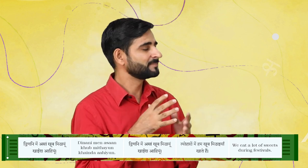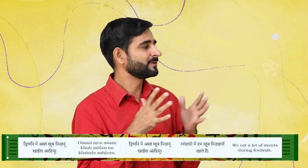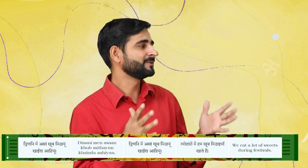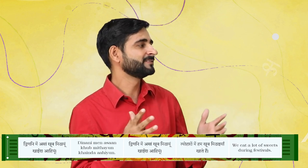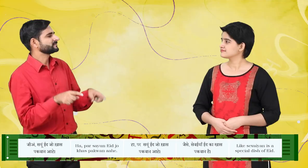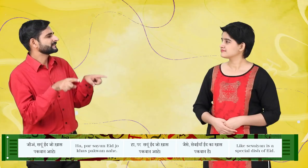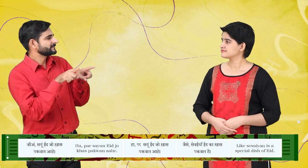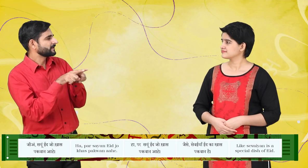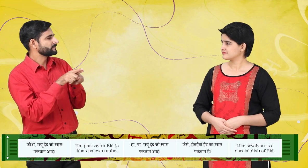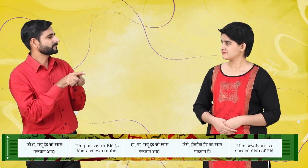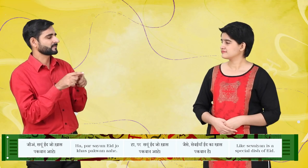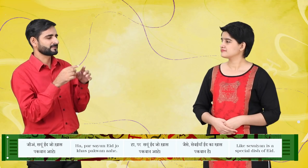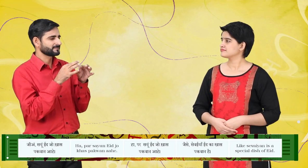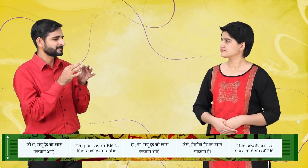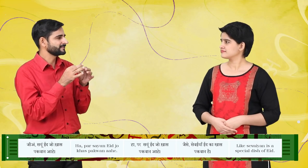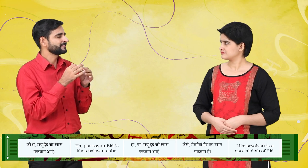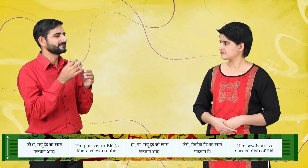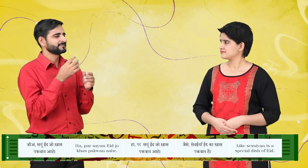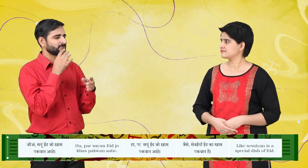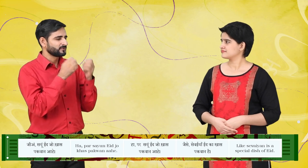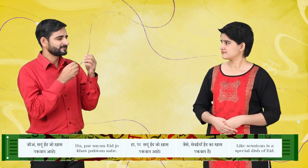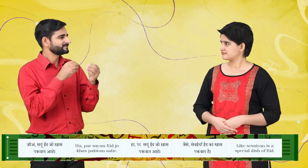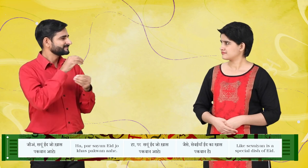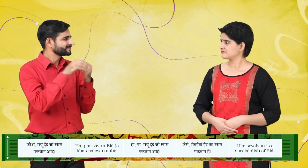जियं सायूं इद जो खास पक्वान आहे